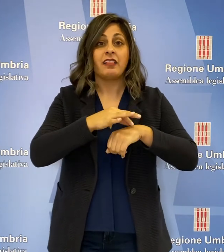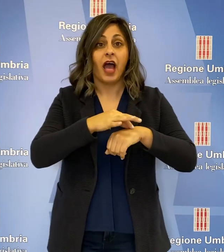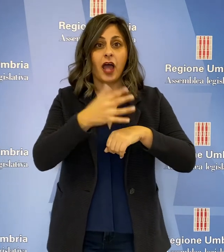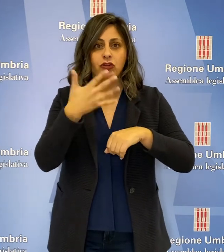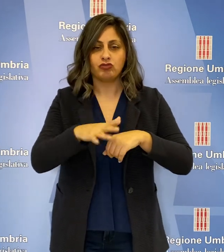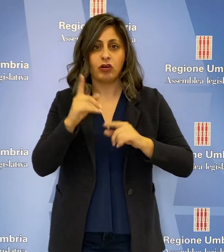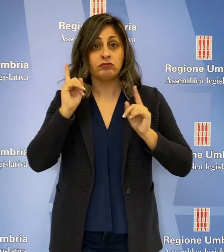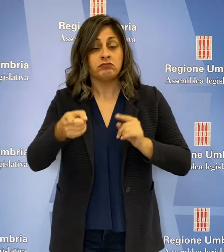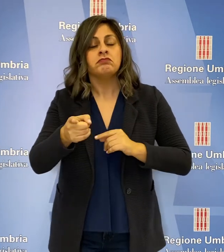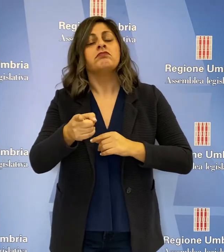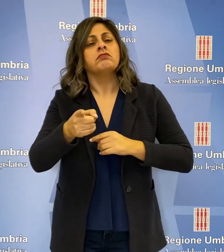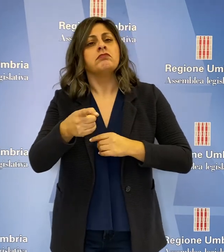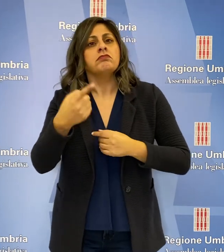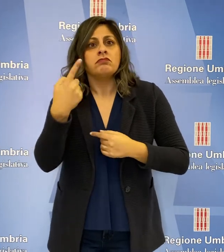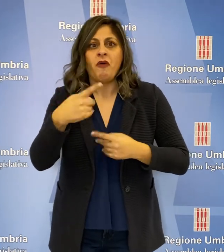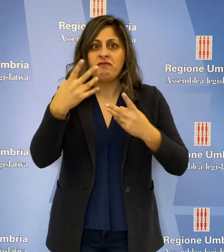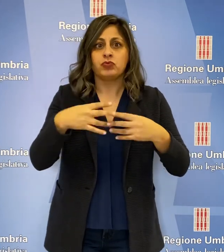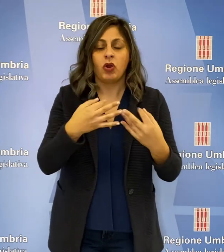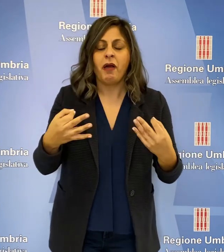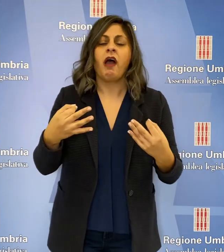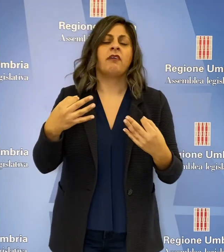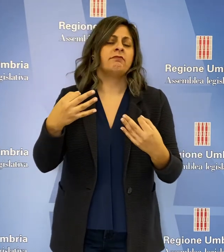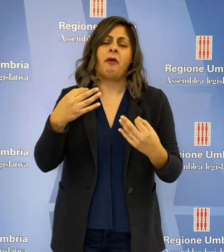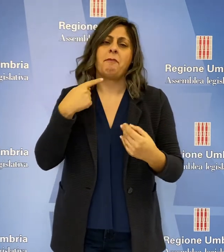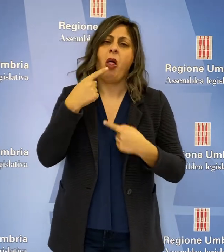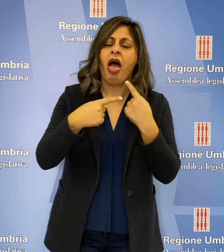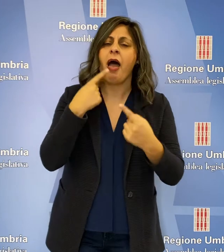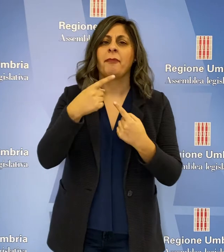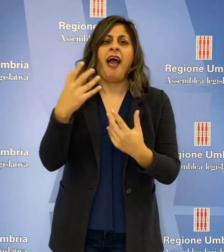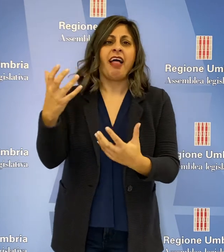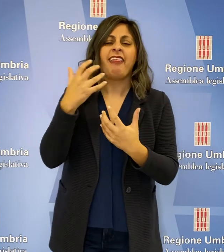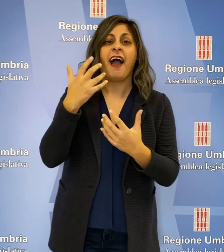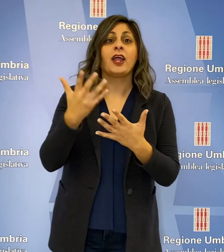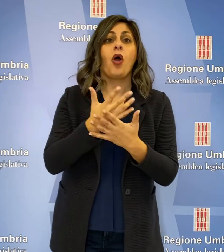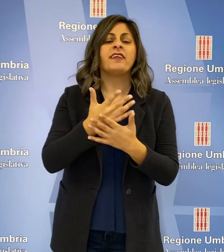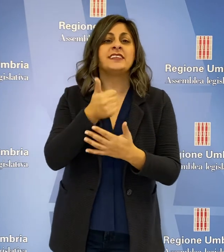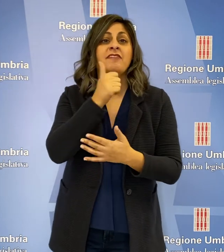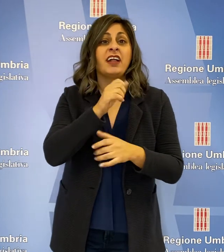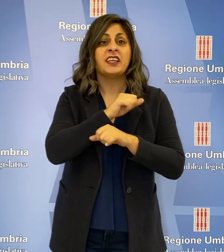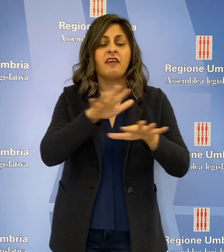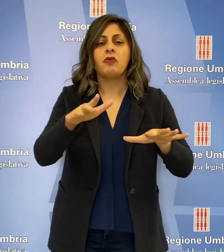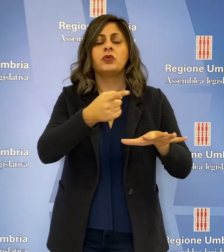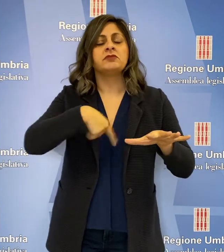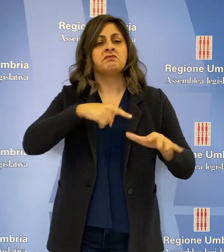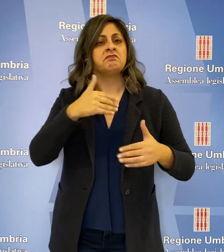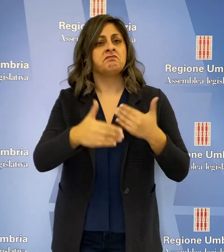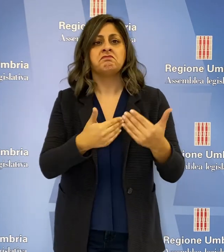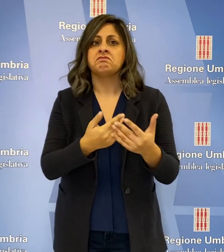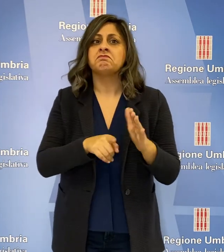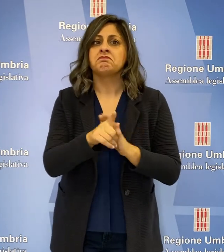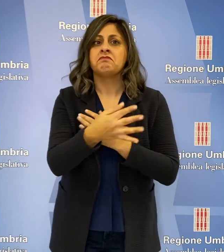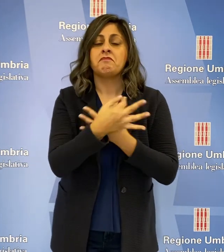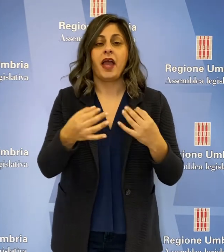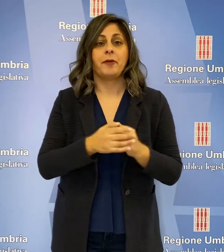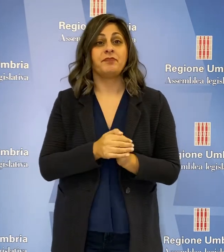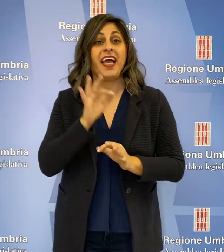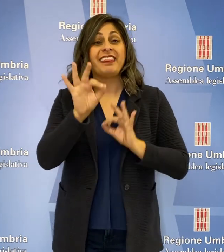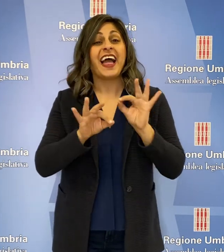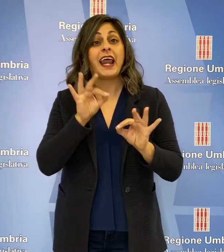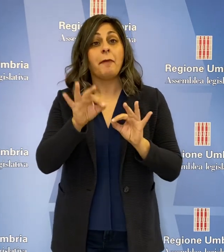sono rivelate efficienti nonostante le polemiche, gli attacchi e le notizie false diffuse. La terapia intensiva è passata a